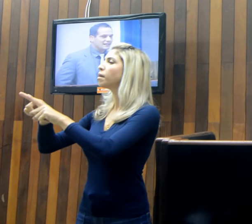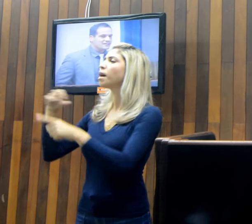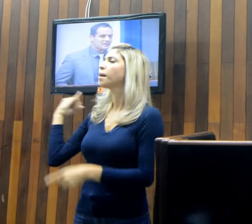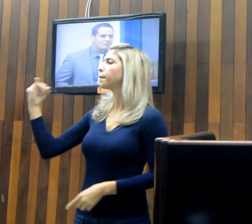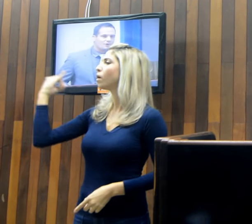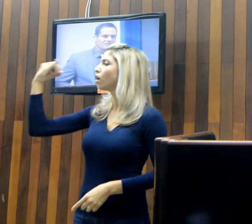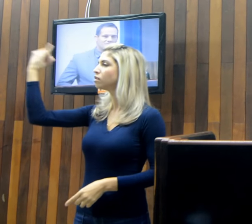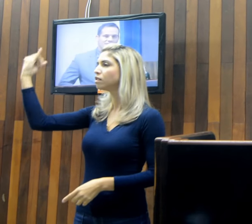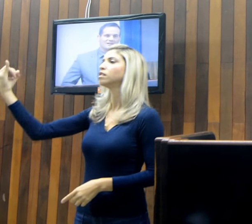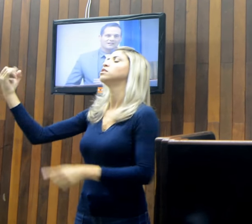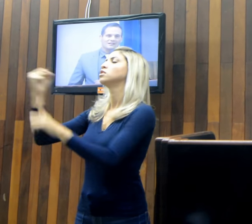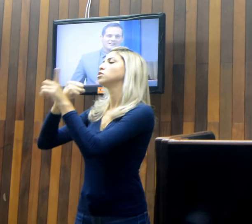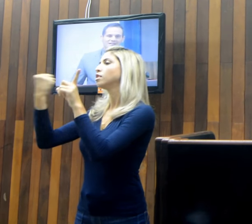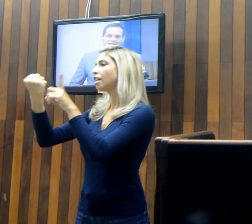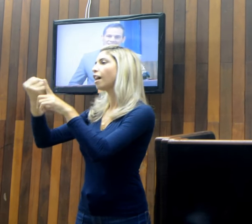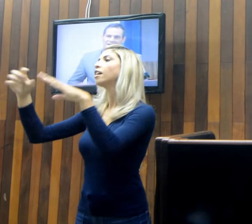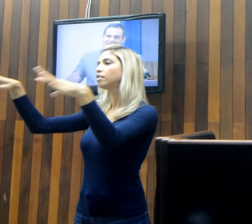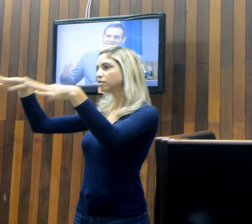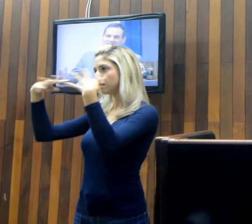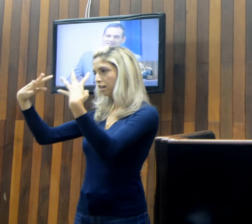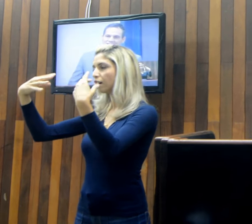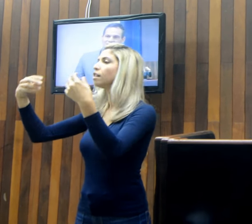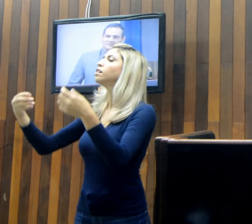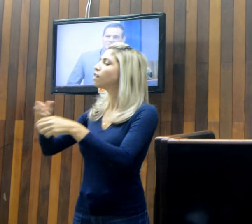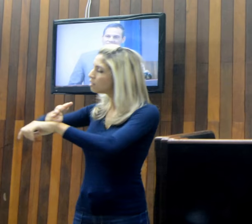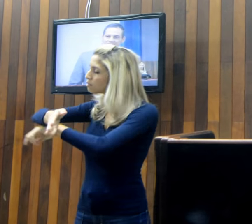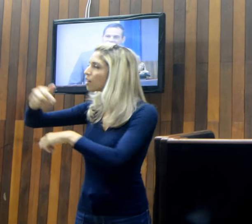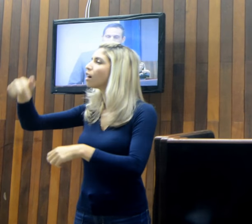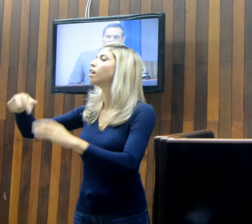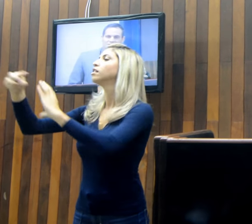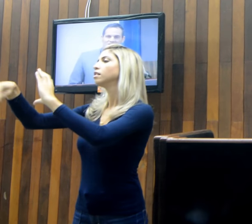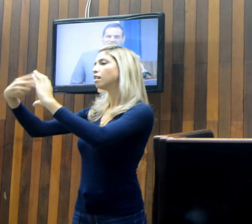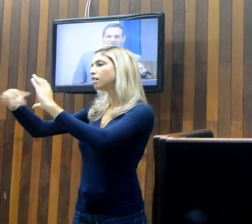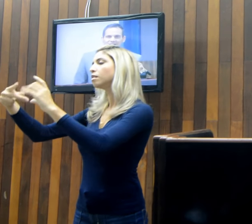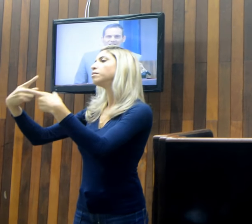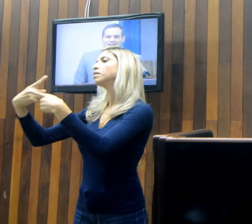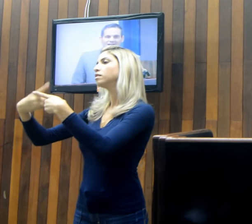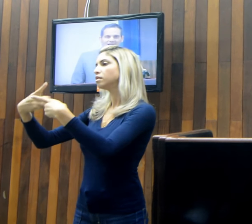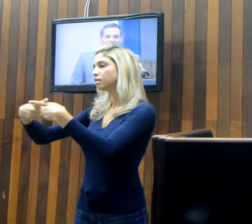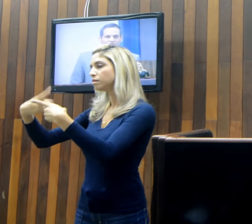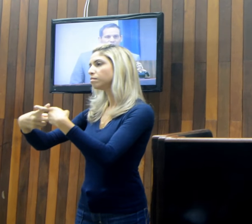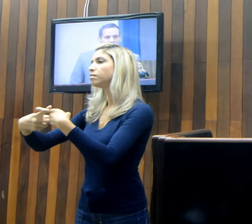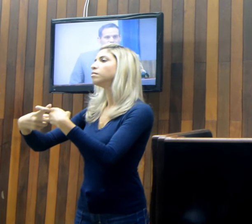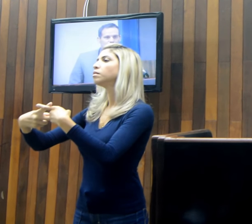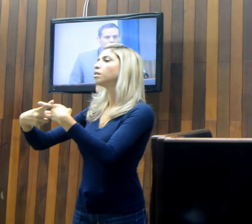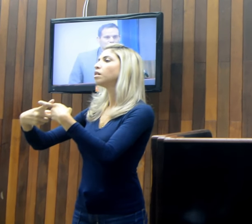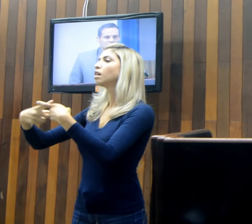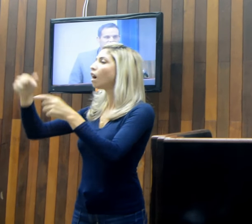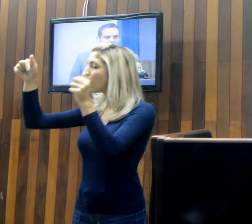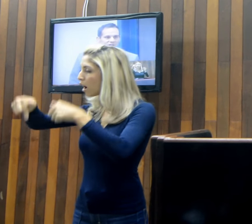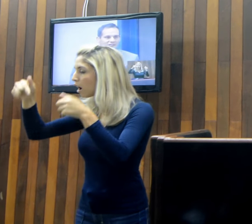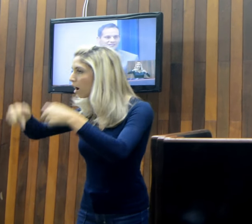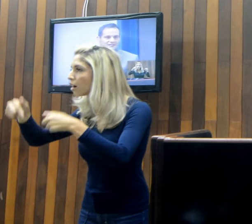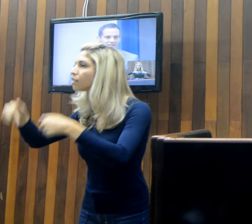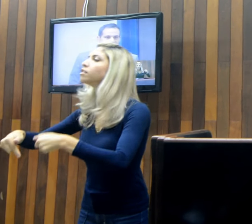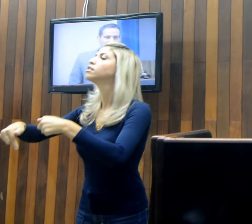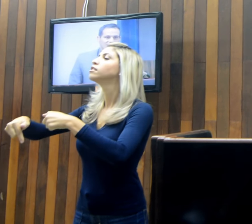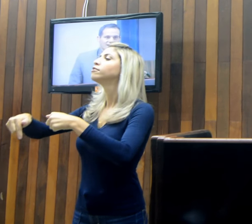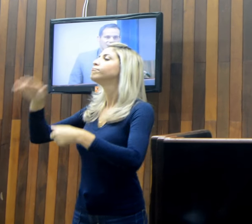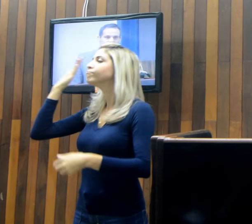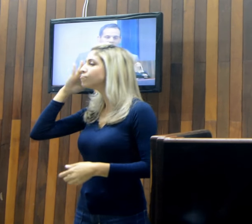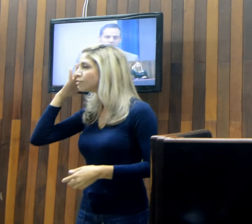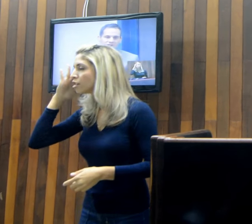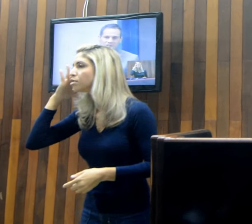sociedade estar próxima da Casa Legislativa, onde a voz do povo chega